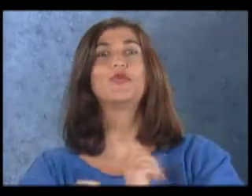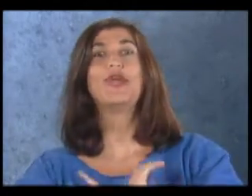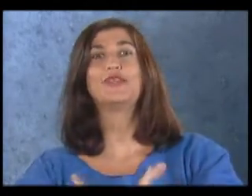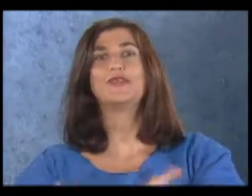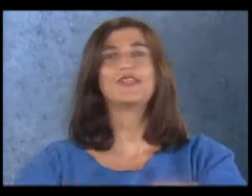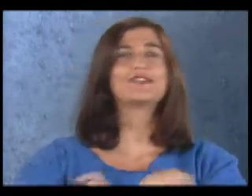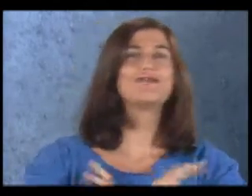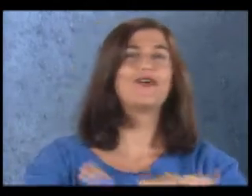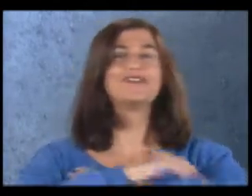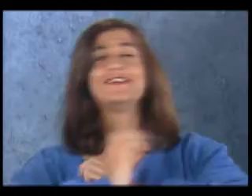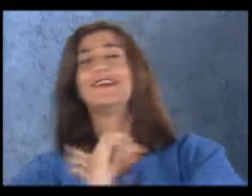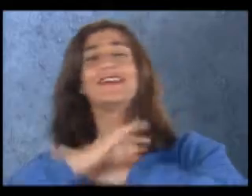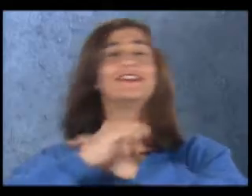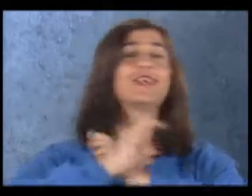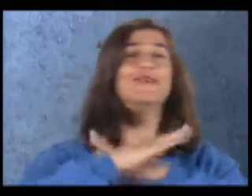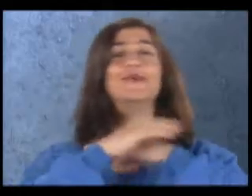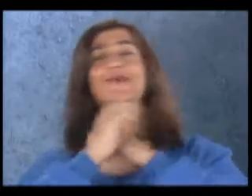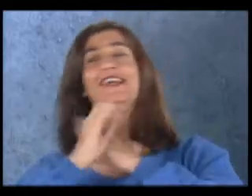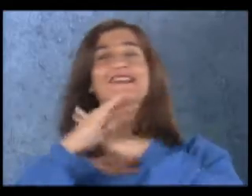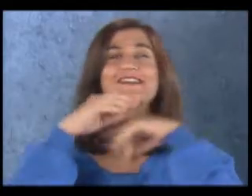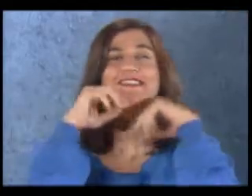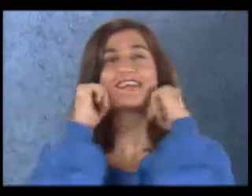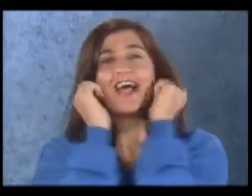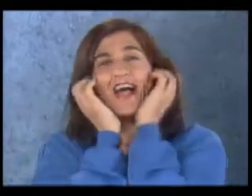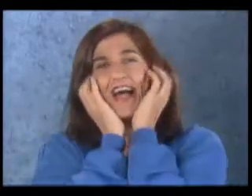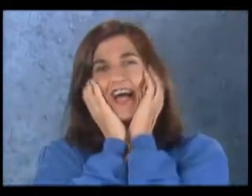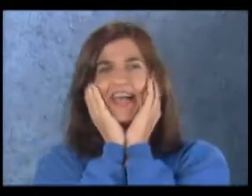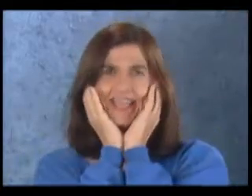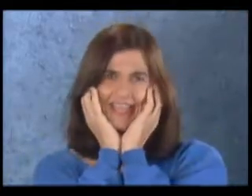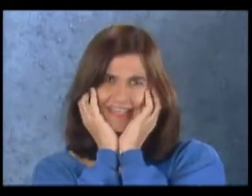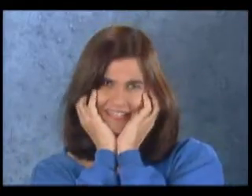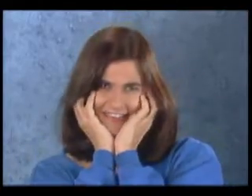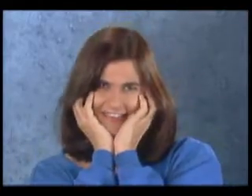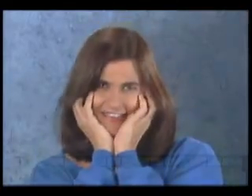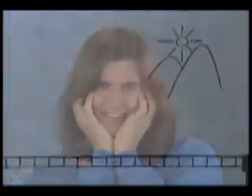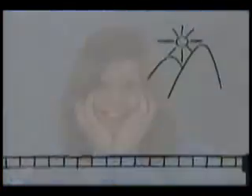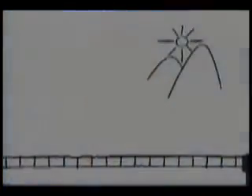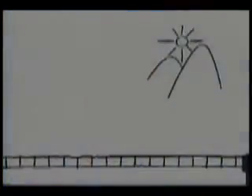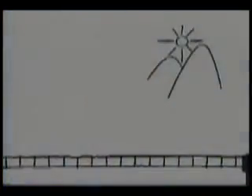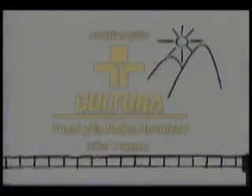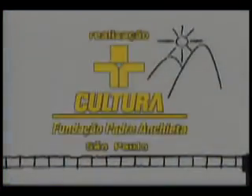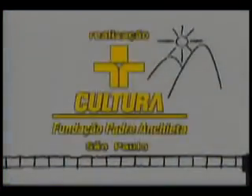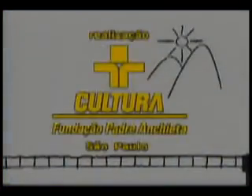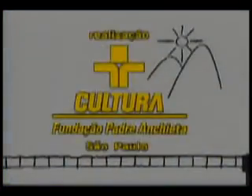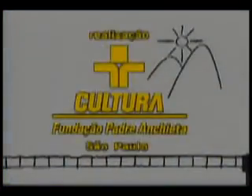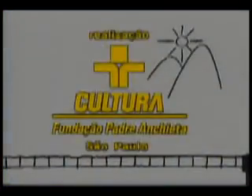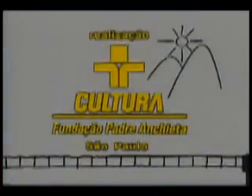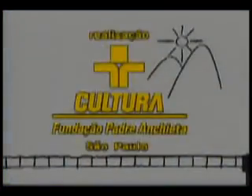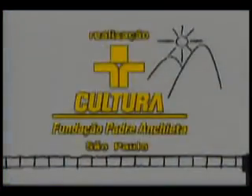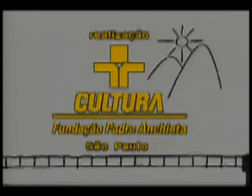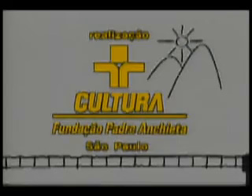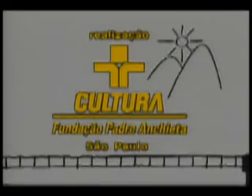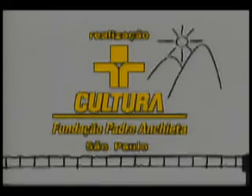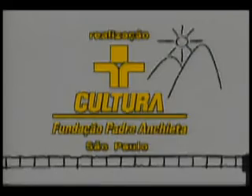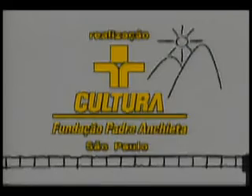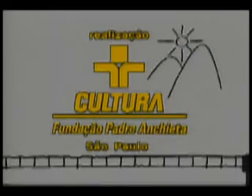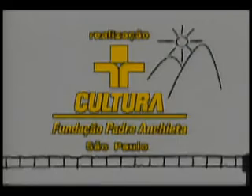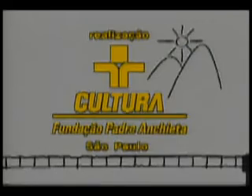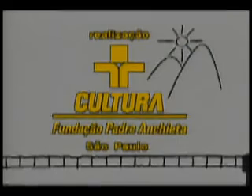dueto das vozes encantadoras. Ai... E aí E aí